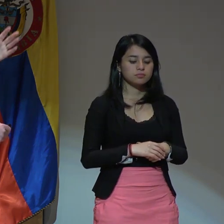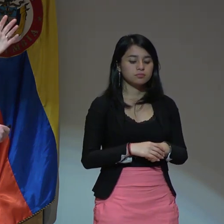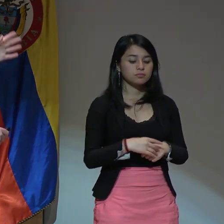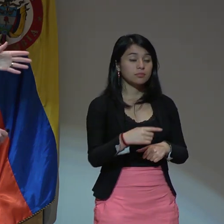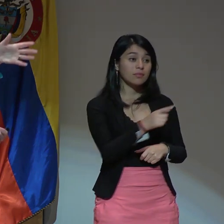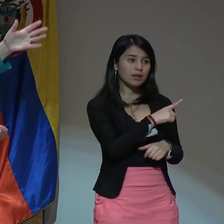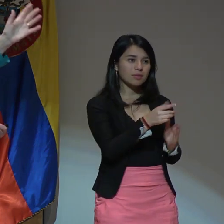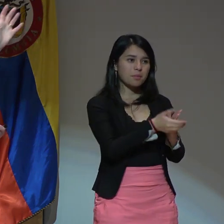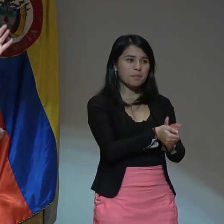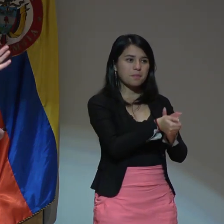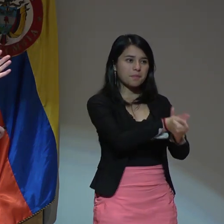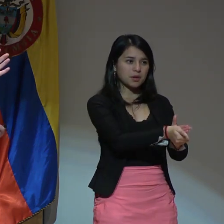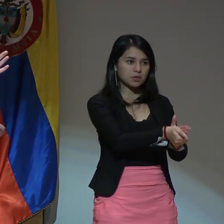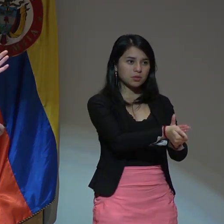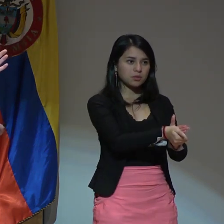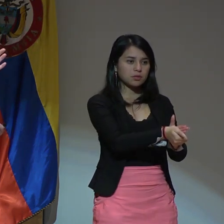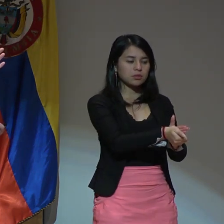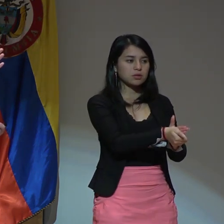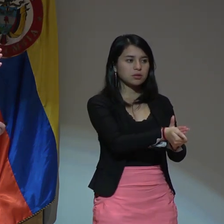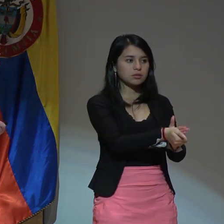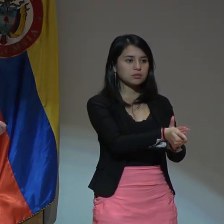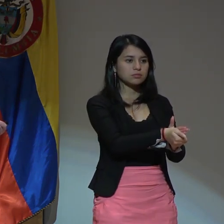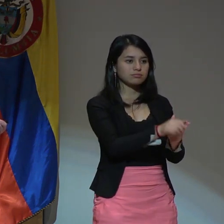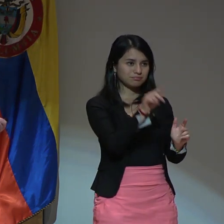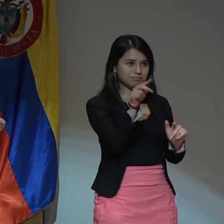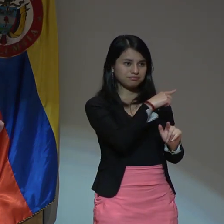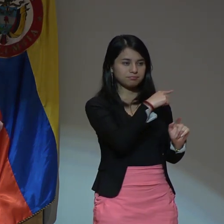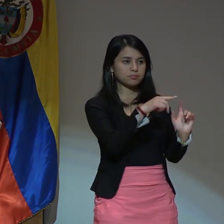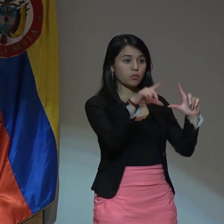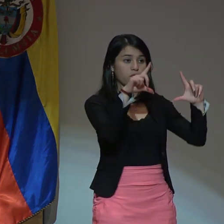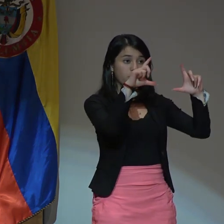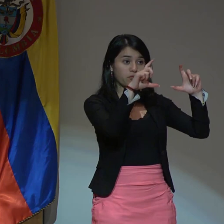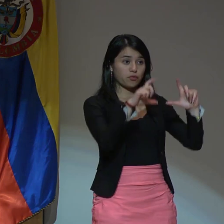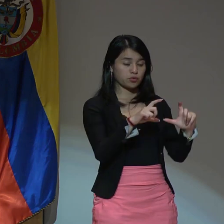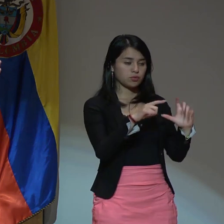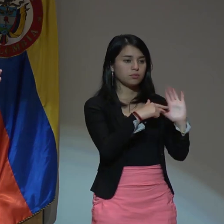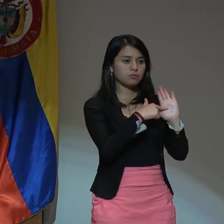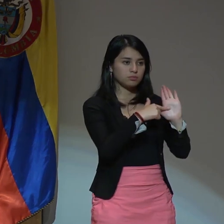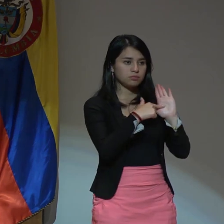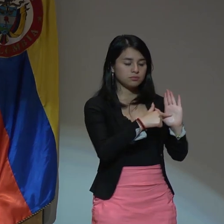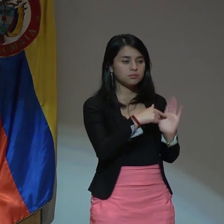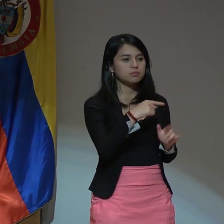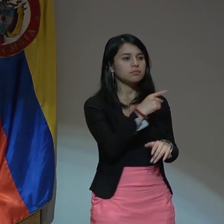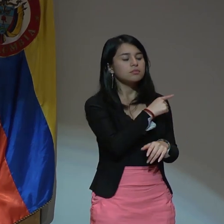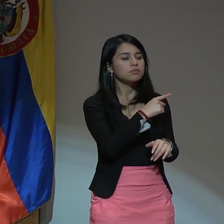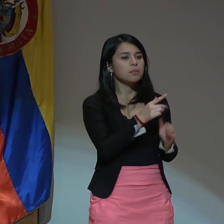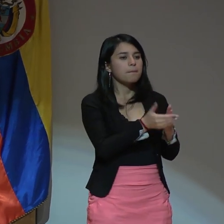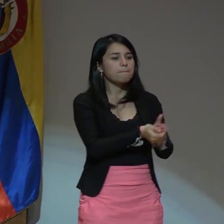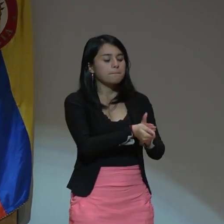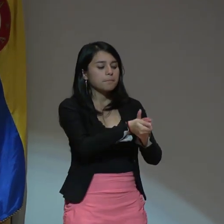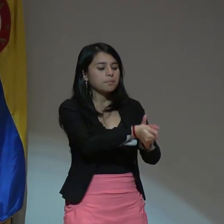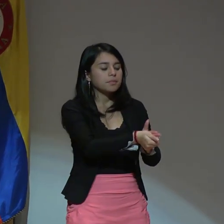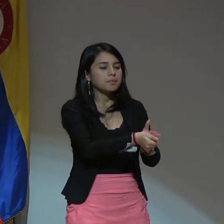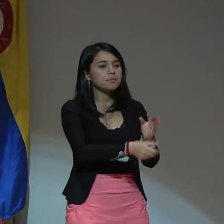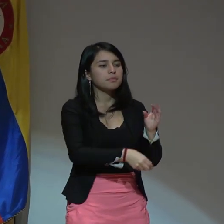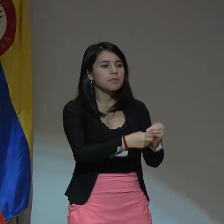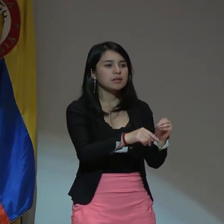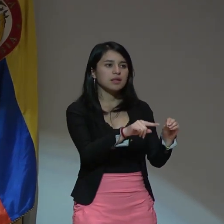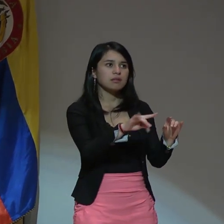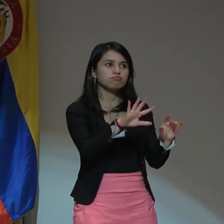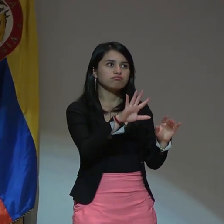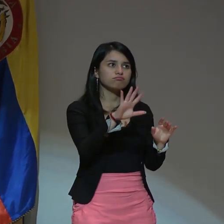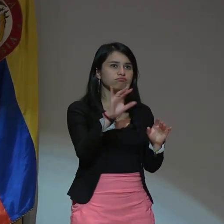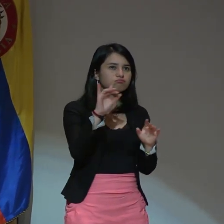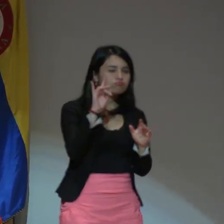las metodologías ustedes ya ven por las fotos son metodologías de escucha